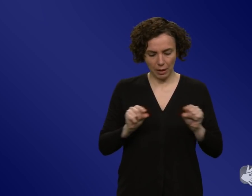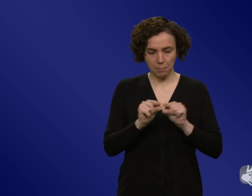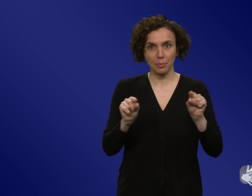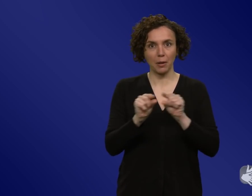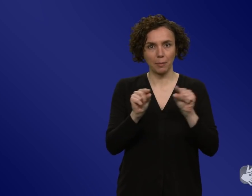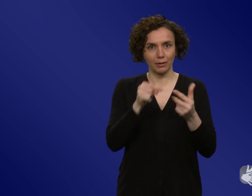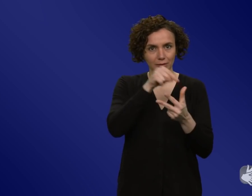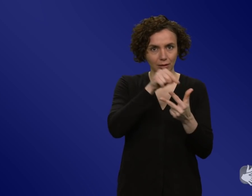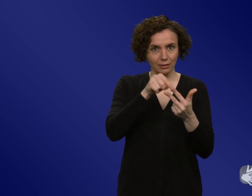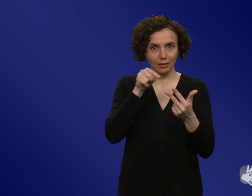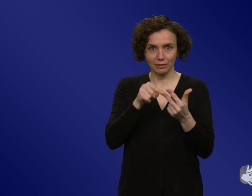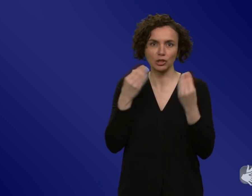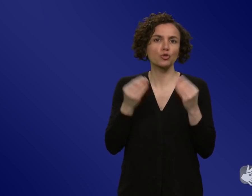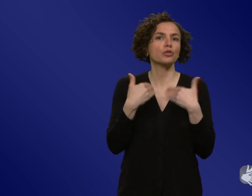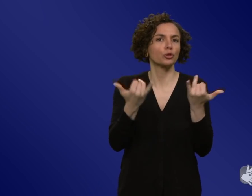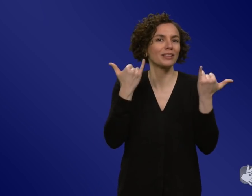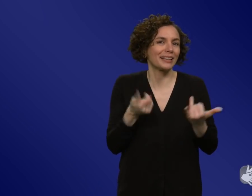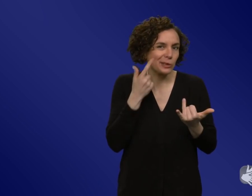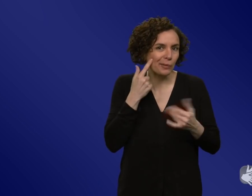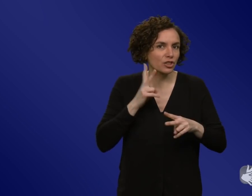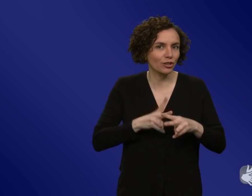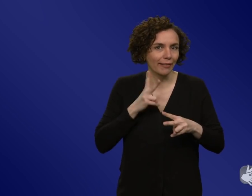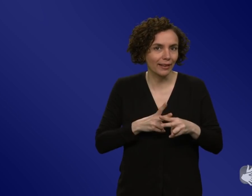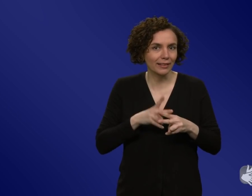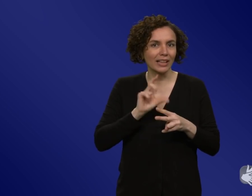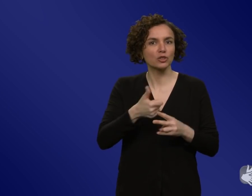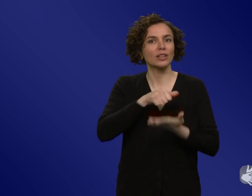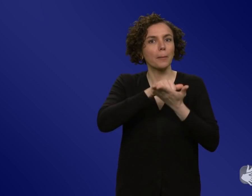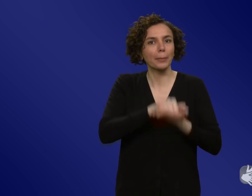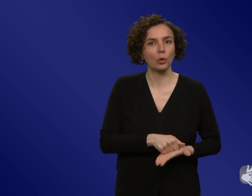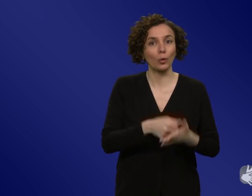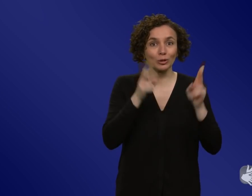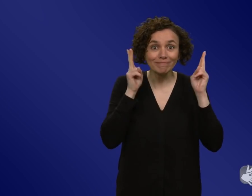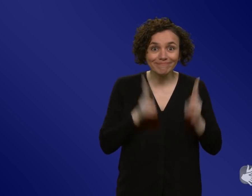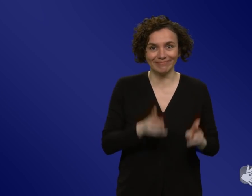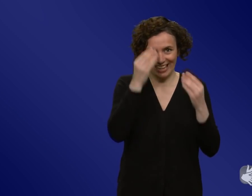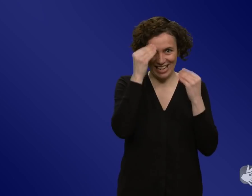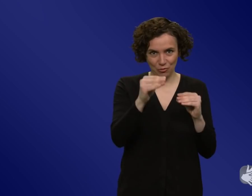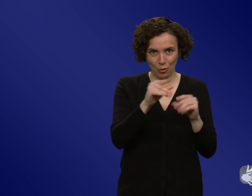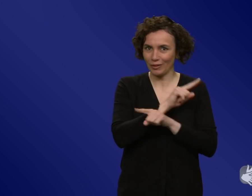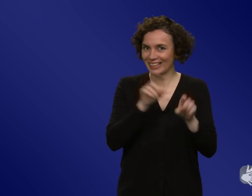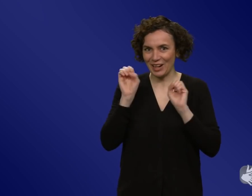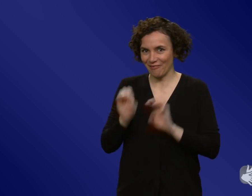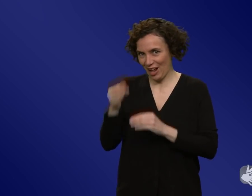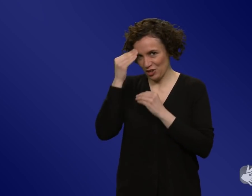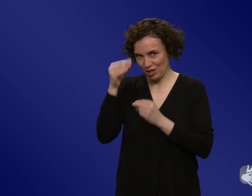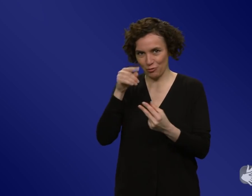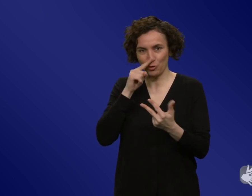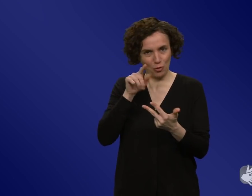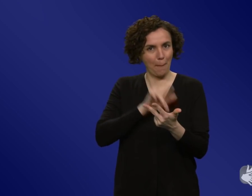betont und nicht die falsche Information, da sieht man dann aber auch, dass Medien häufig eine Rolle spielen in dem Prozess, wird dann in die Überschrift geschrieben,